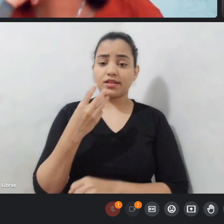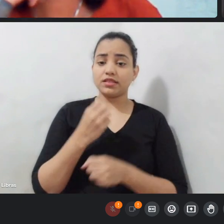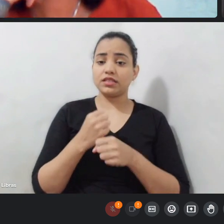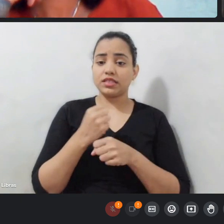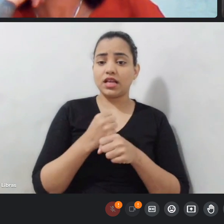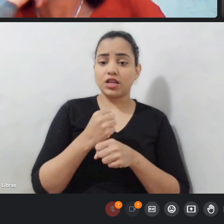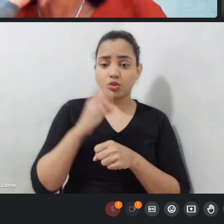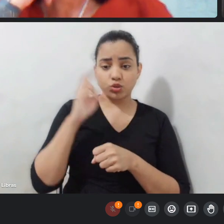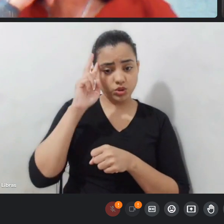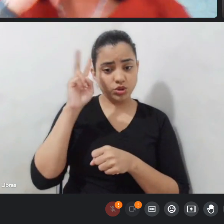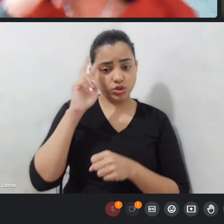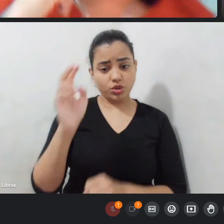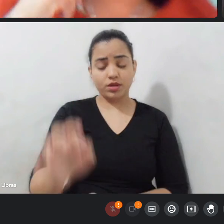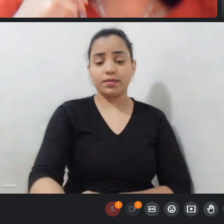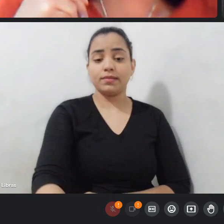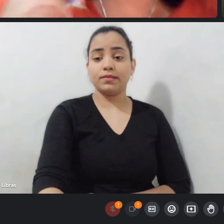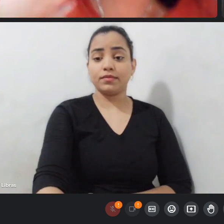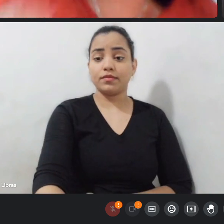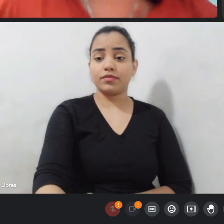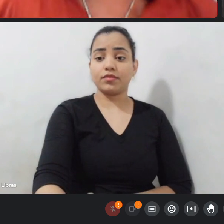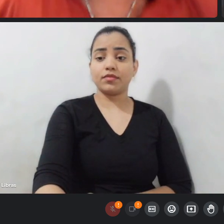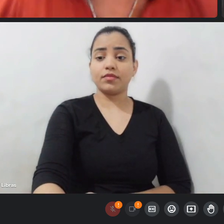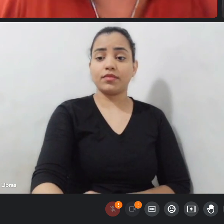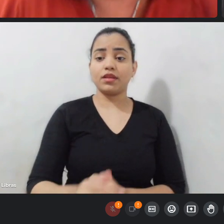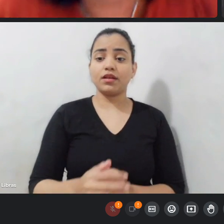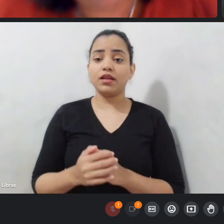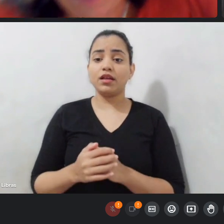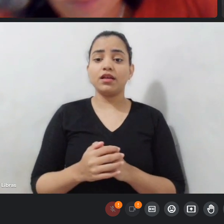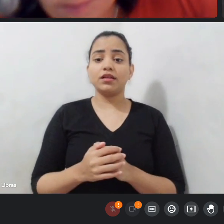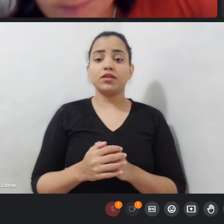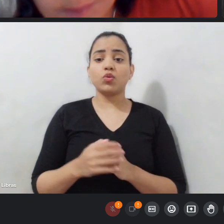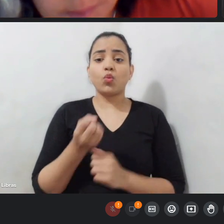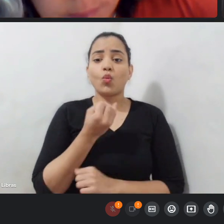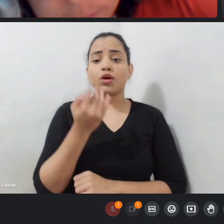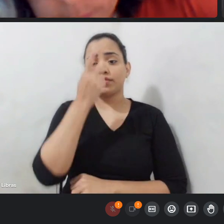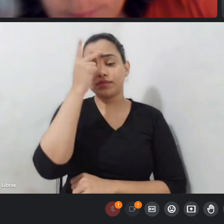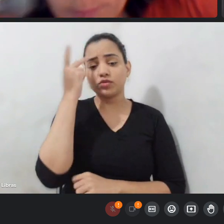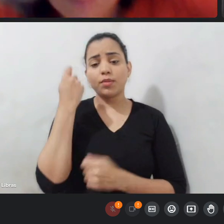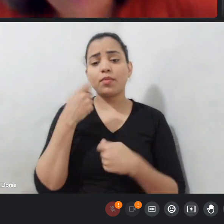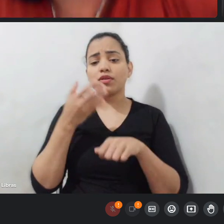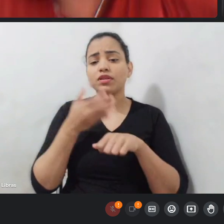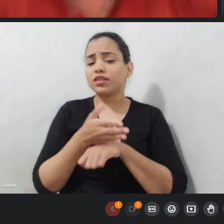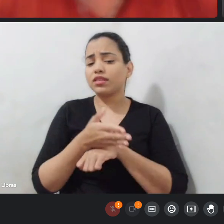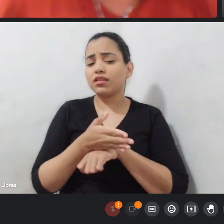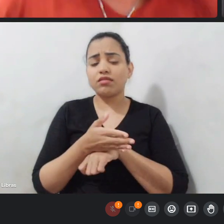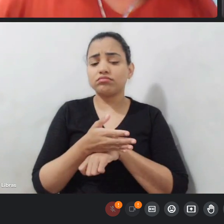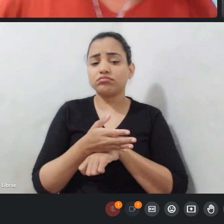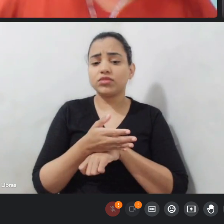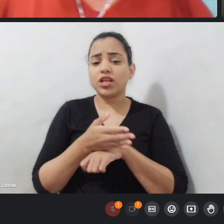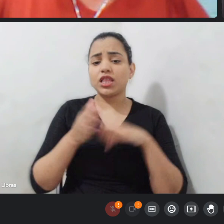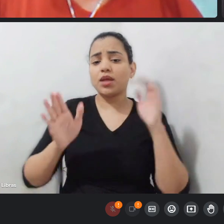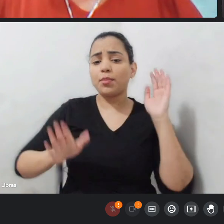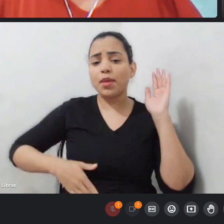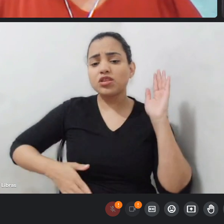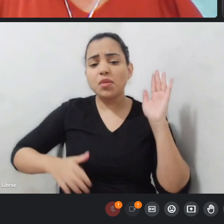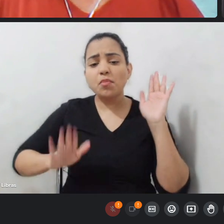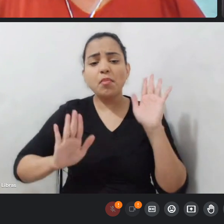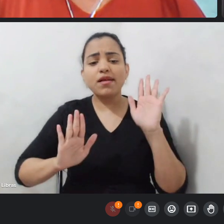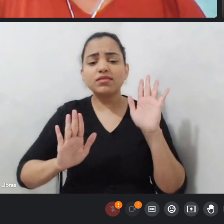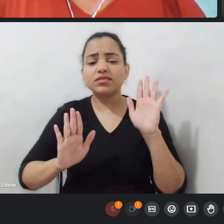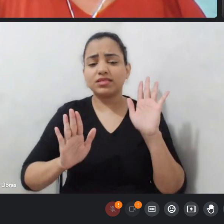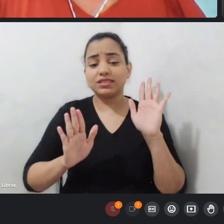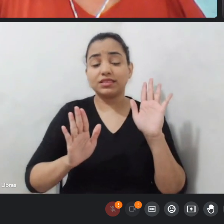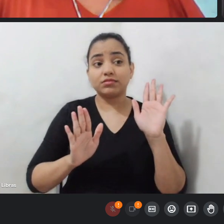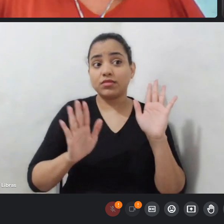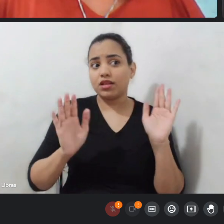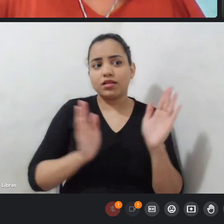um ponto de ascensão social para a sociedade quantas e quantas pessoas poderiam entrar na marginalidade e não entraram por causa da entidade e não é só a minha são